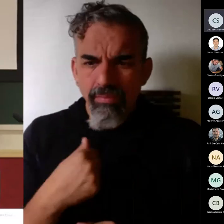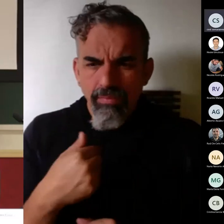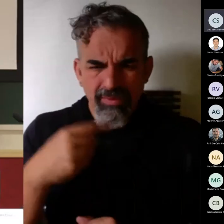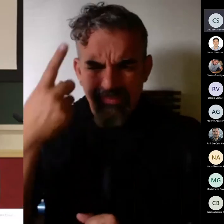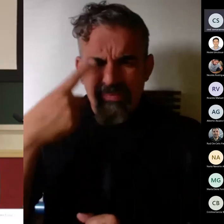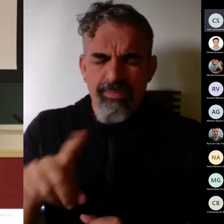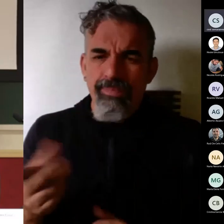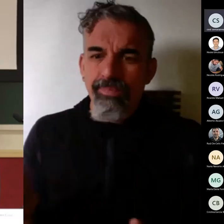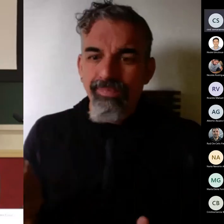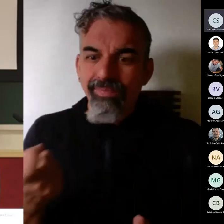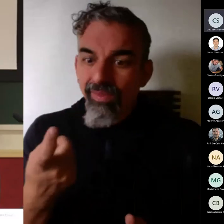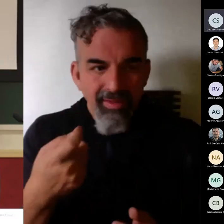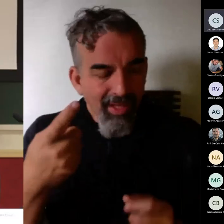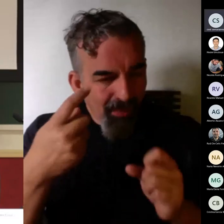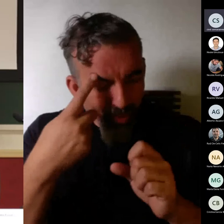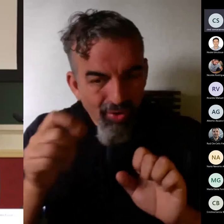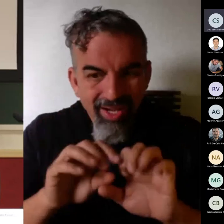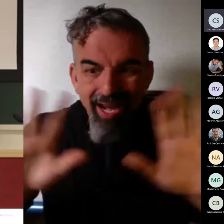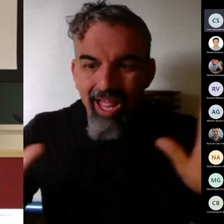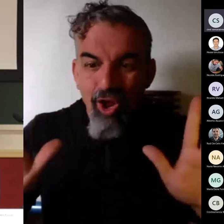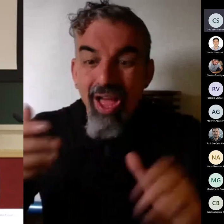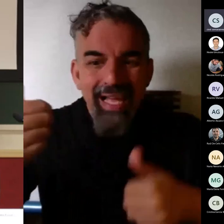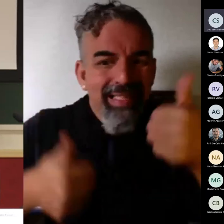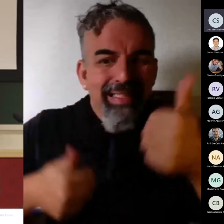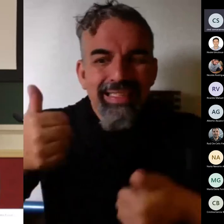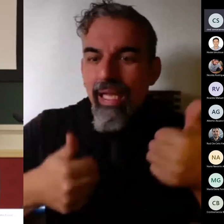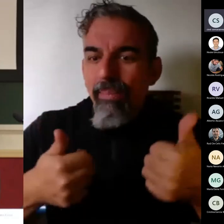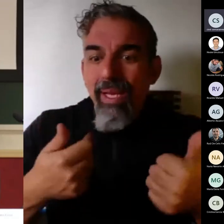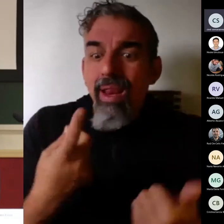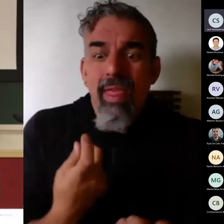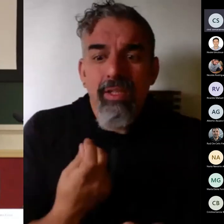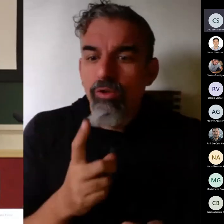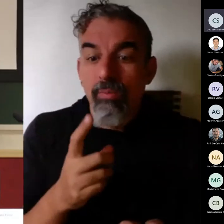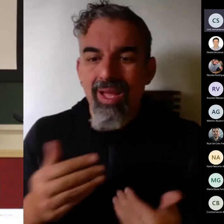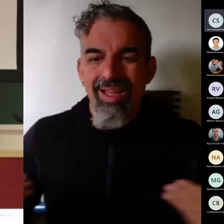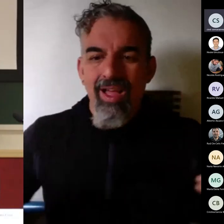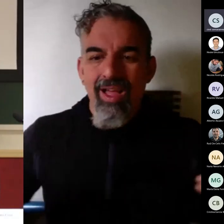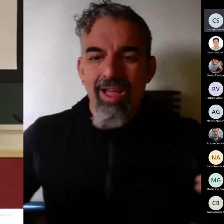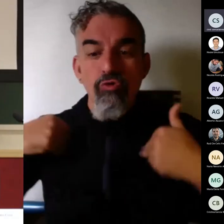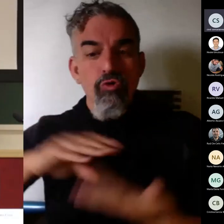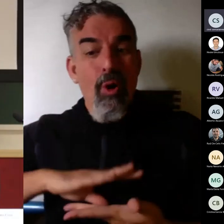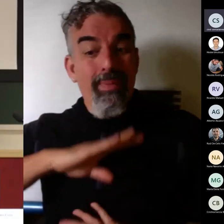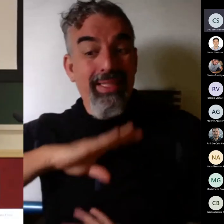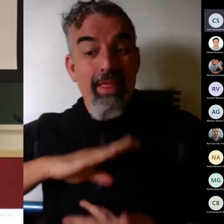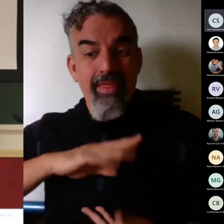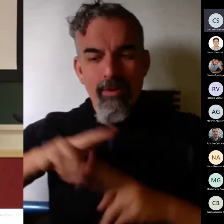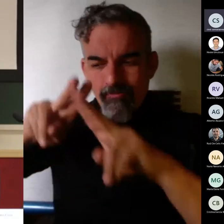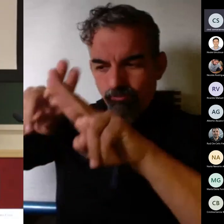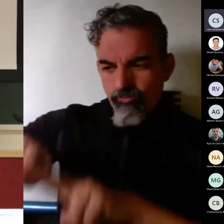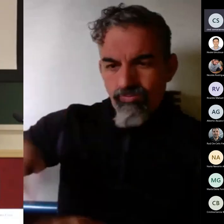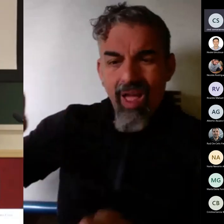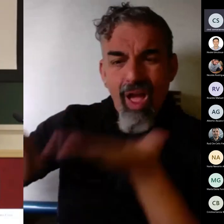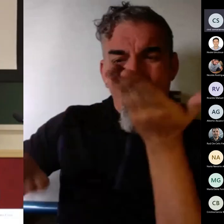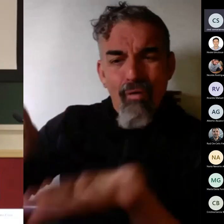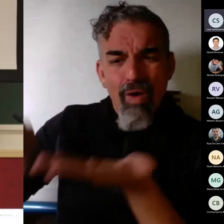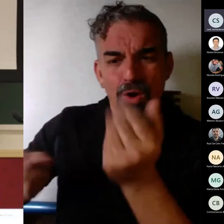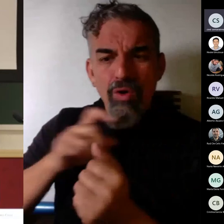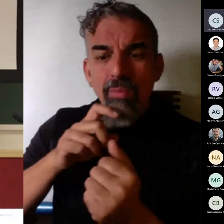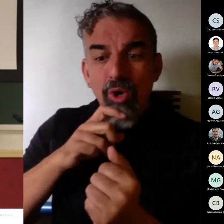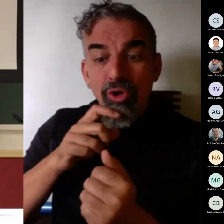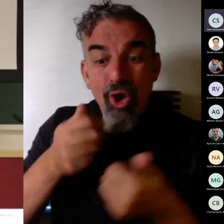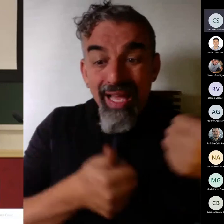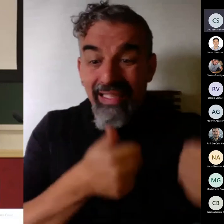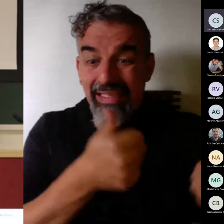tiene que quedar claro para evaluar competencias necesito otro tipo de herramientas